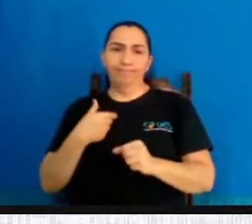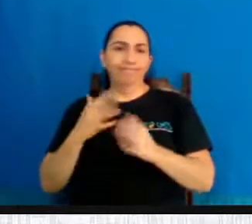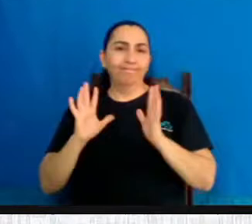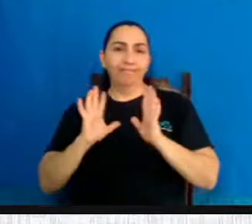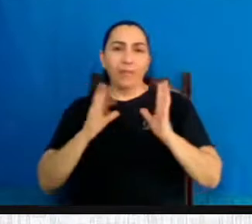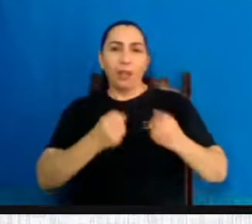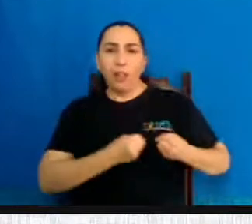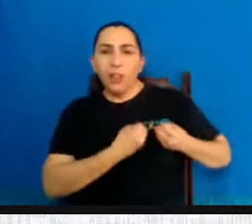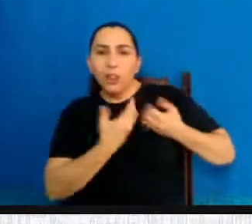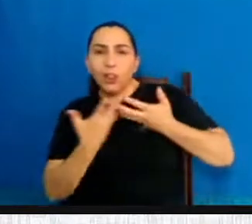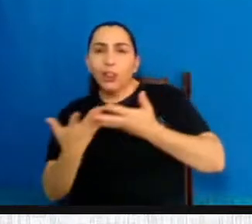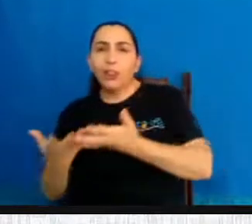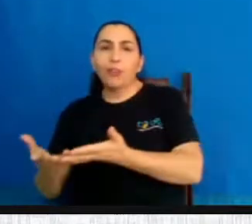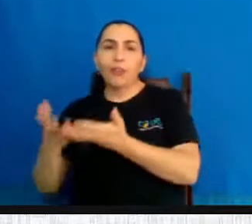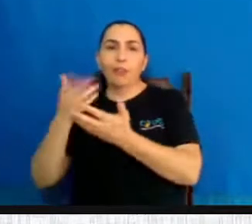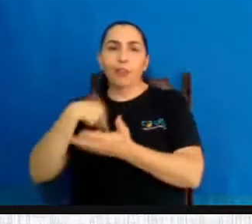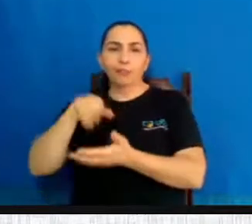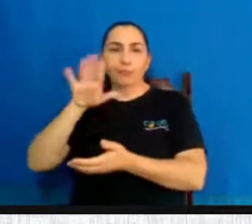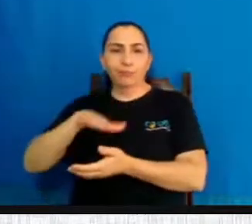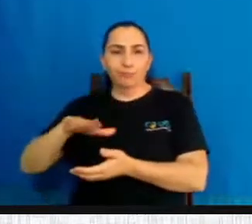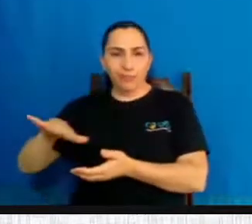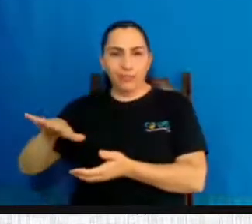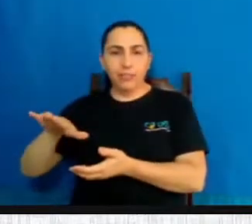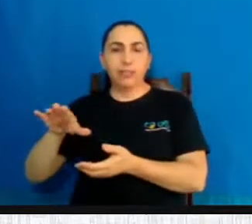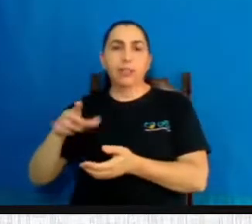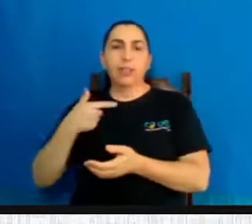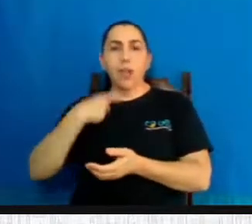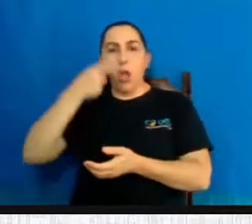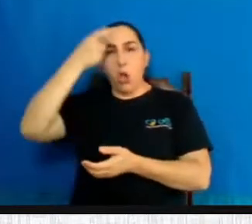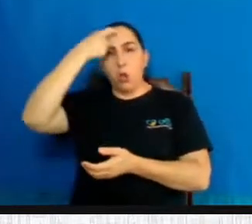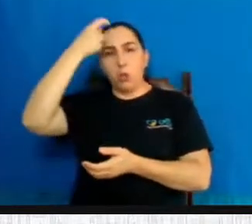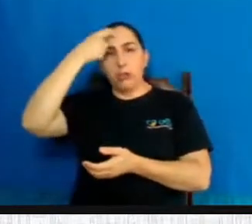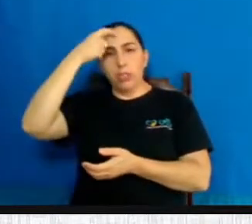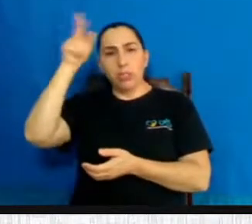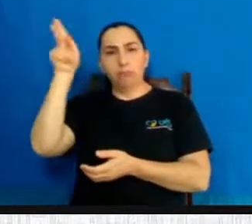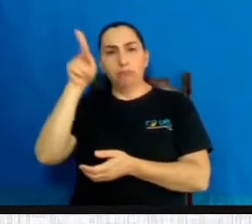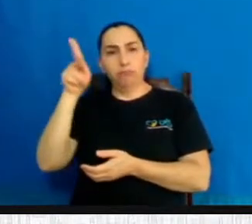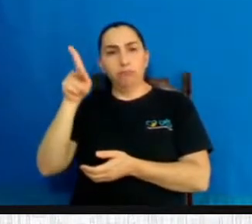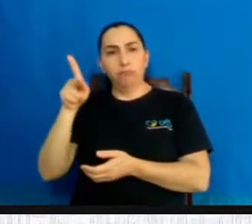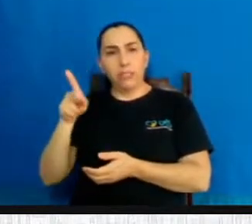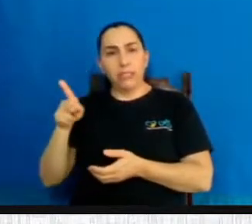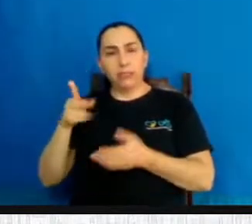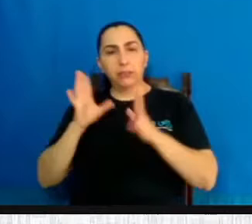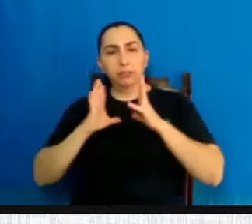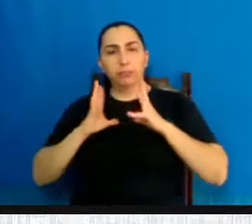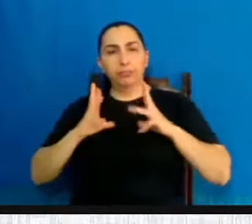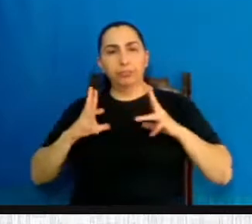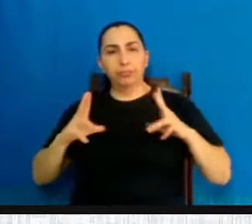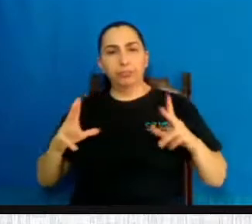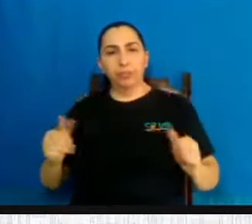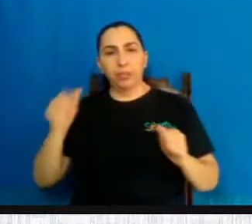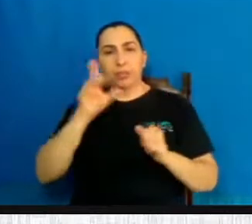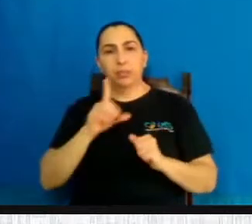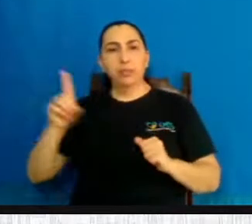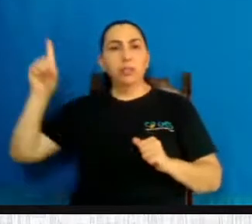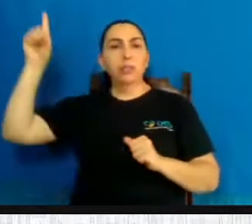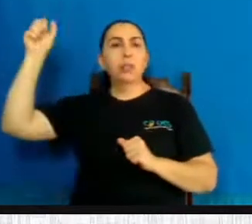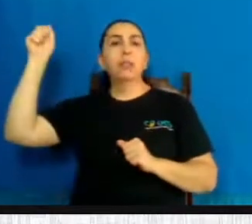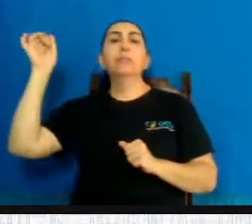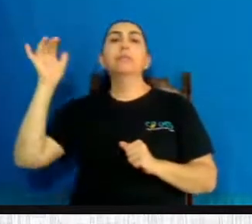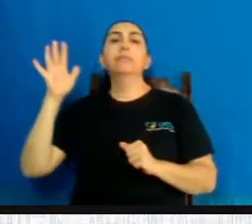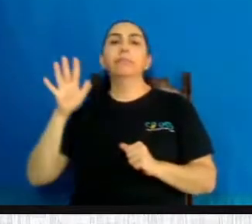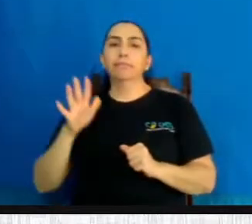criança, compre a sua parte, fique com a sua consciência em paz, tranquila, e que Deus abençoe a todos nós.